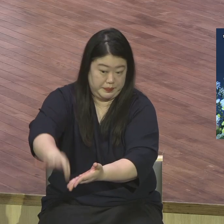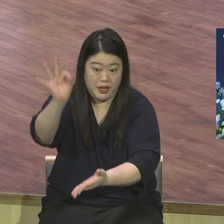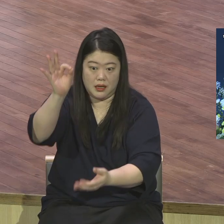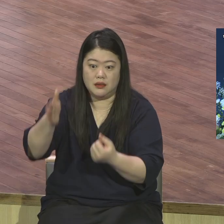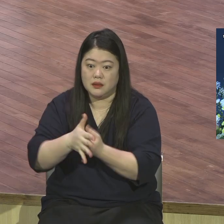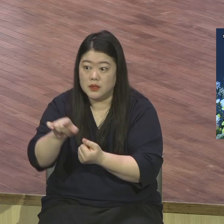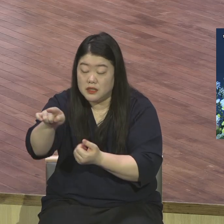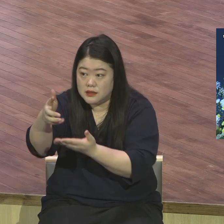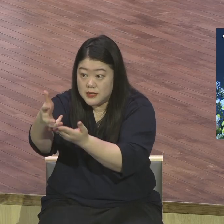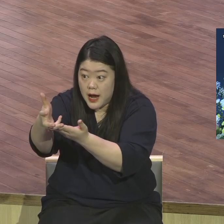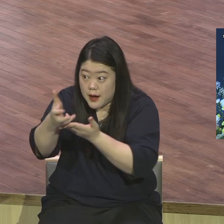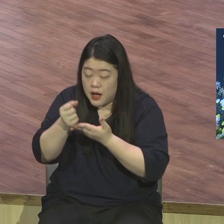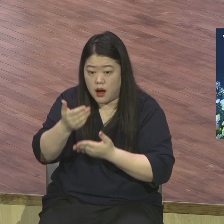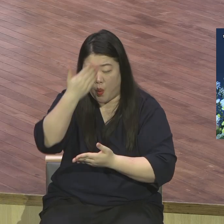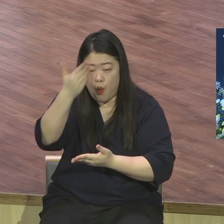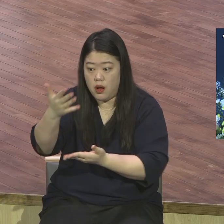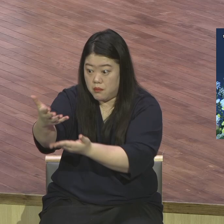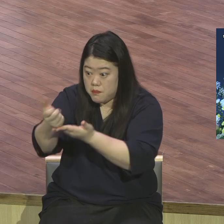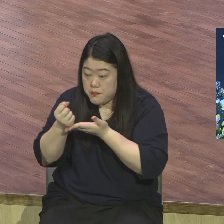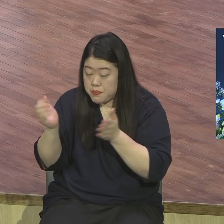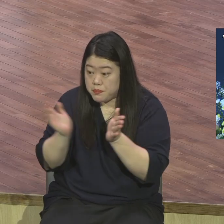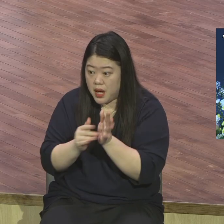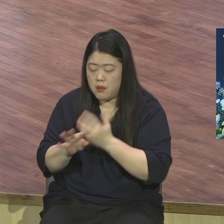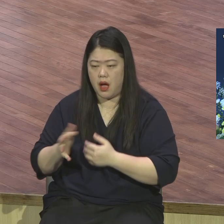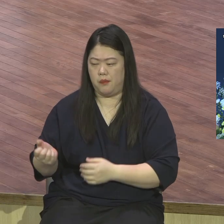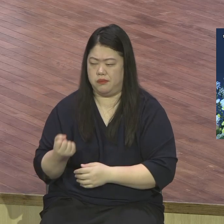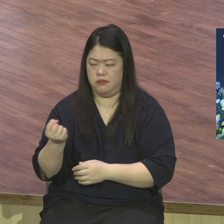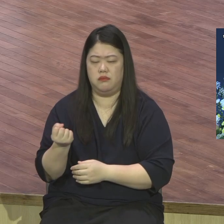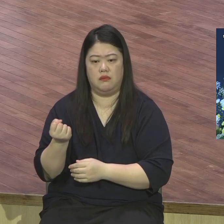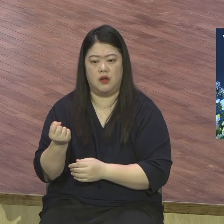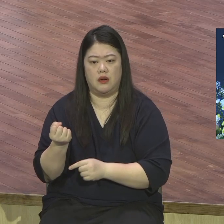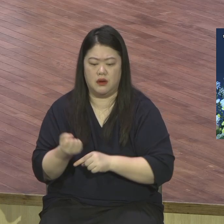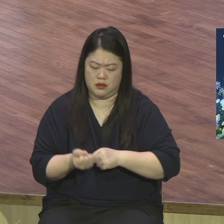우리의 영원한 축복 속으로 인도하는 영원의 헌신